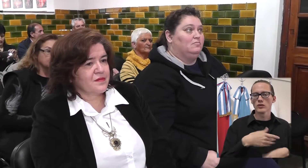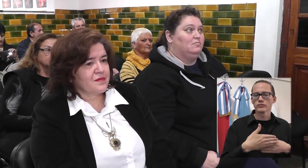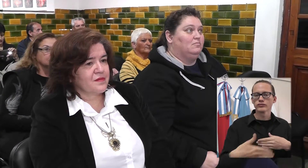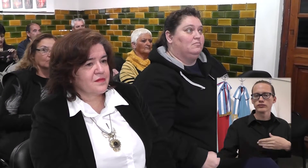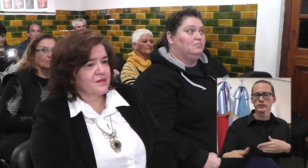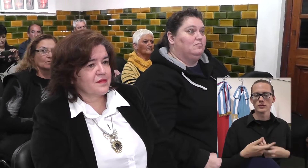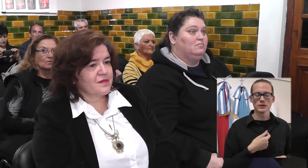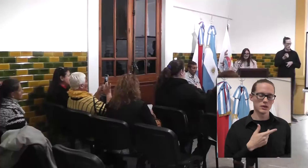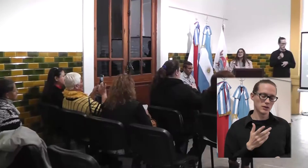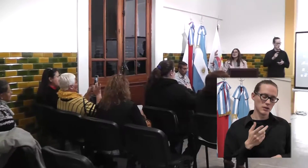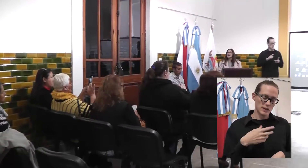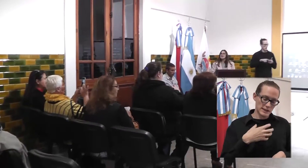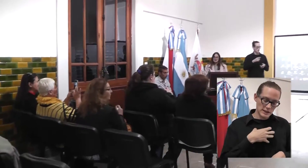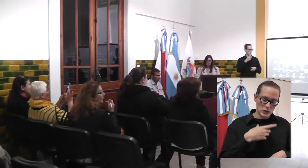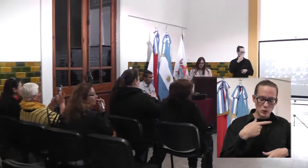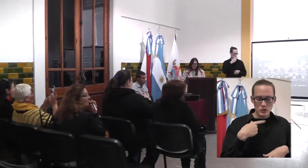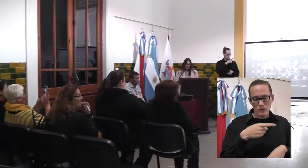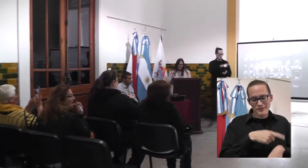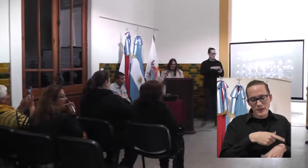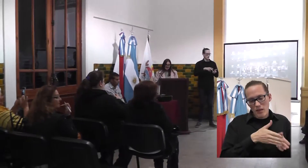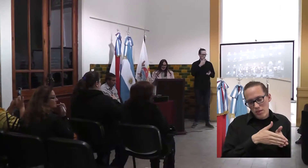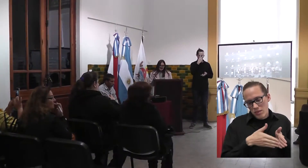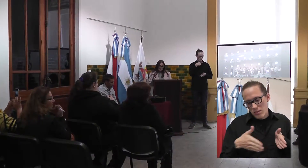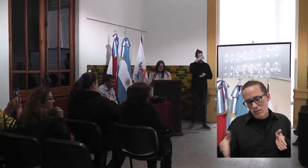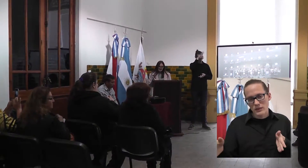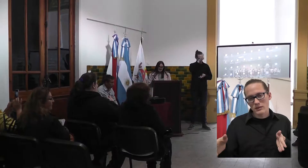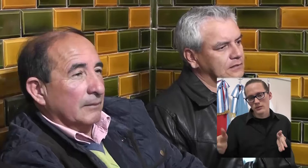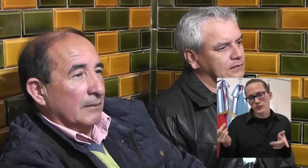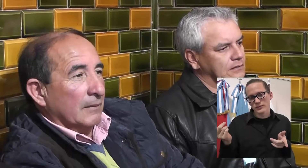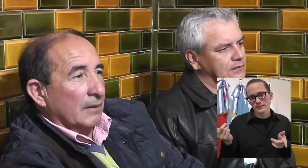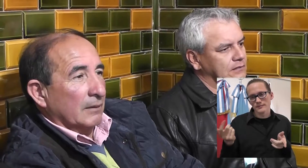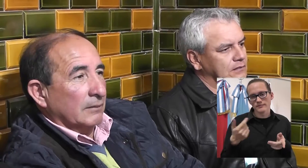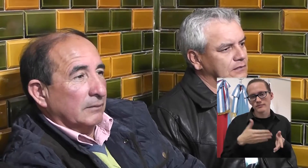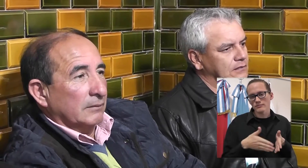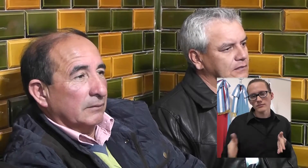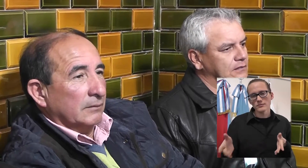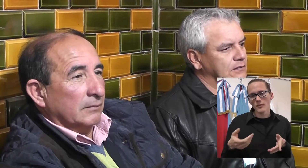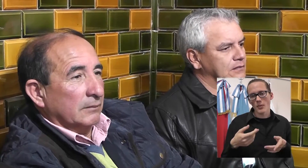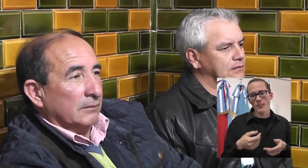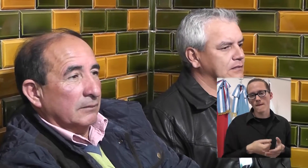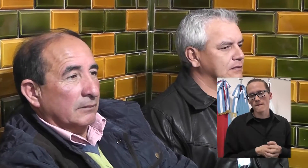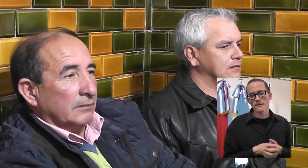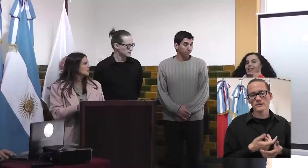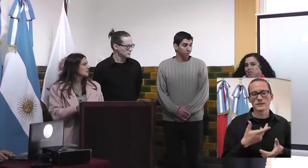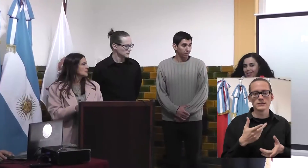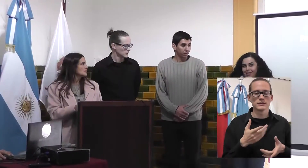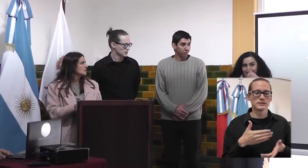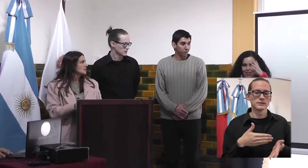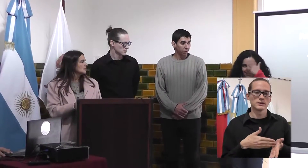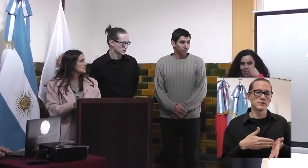que tendrán la duración que en todo caso vaya pidiendo las exigencias, no es cierto, vayan viendo